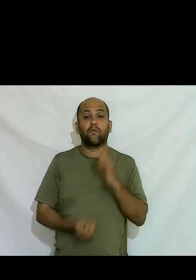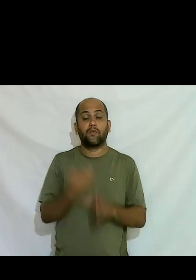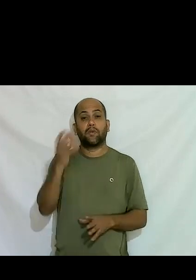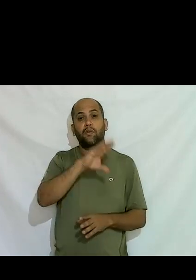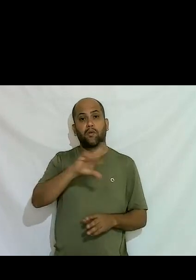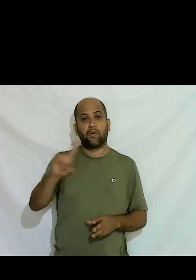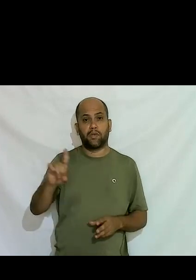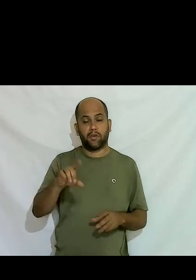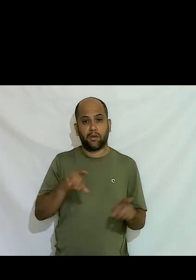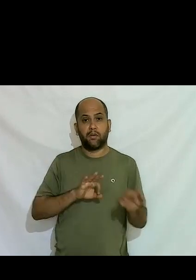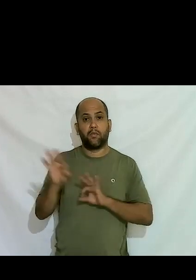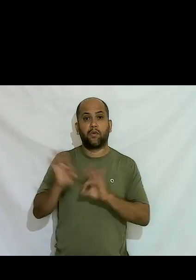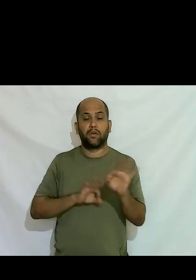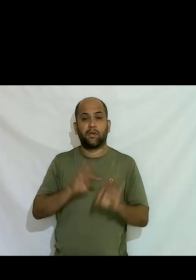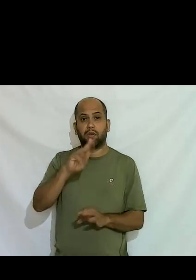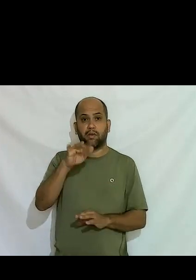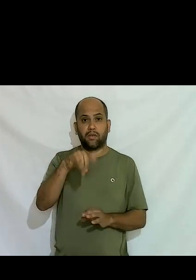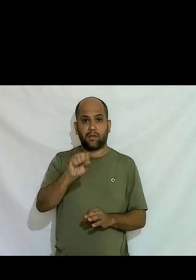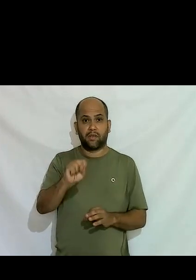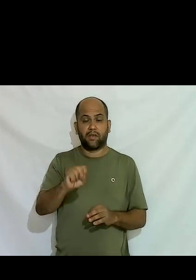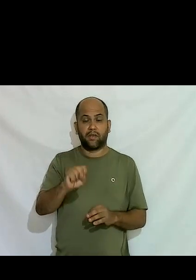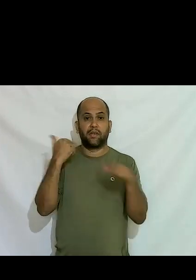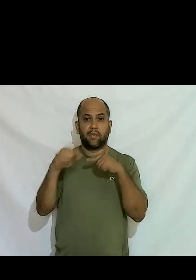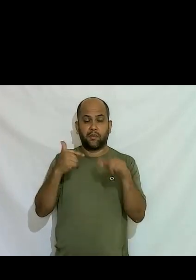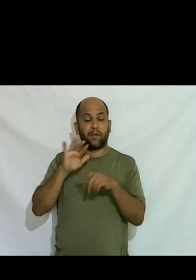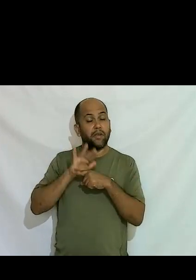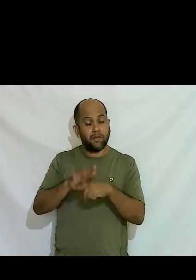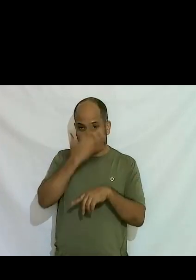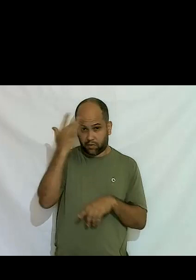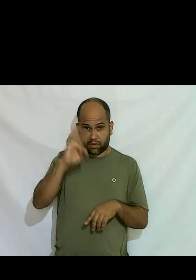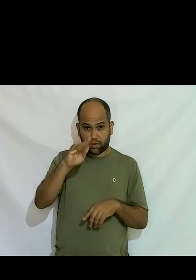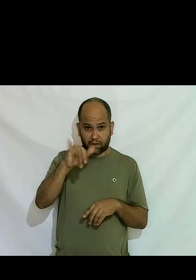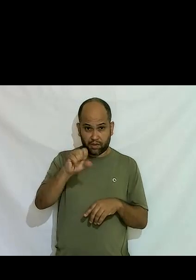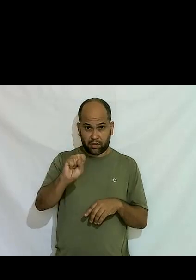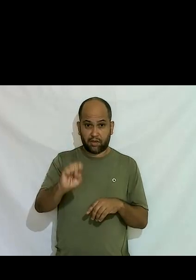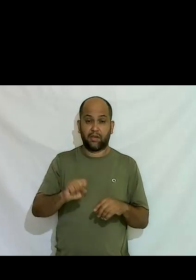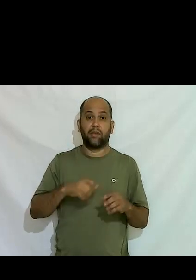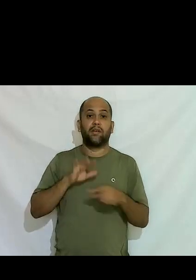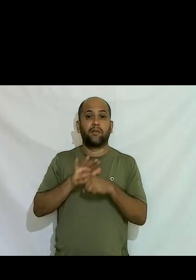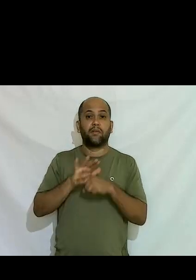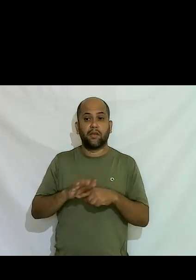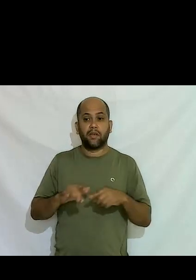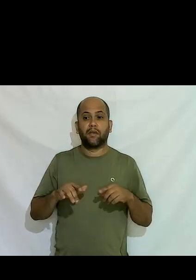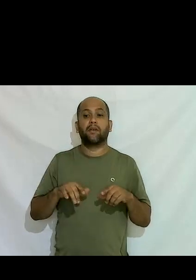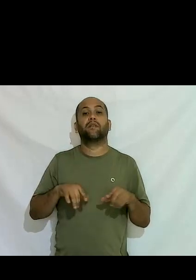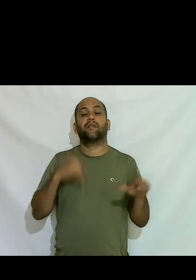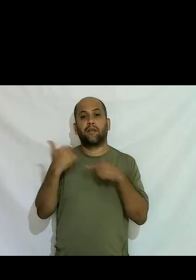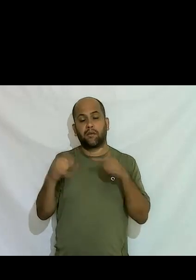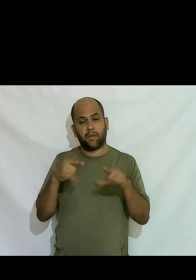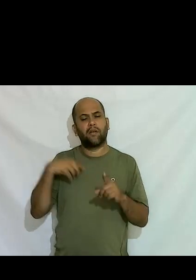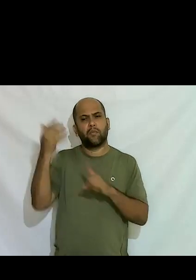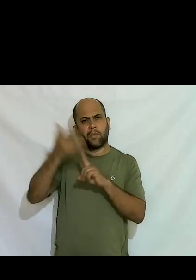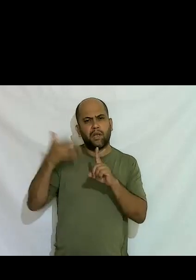do projeto Transempregos que ajuda pessoas trans a se inserir no mercado de trabalho faço palestras pelo Brasil inteiro